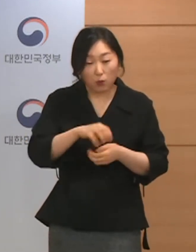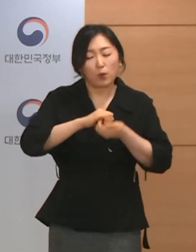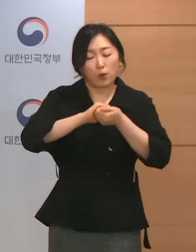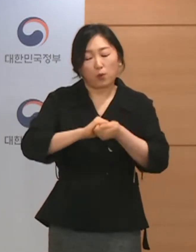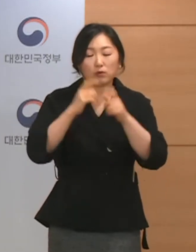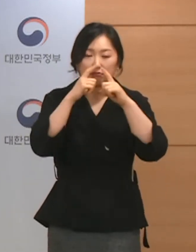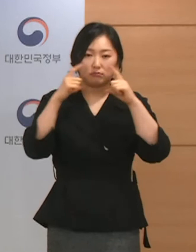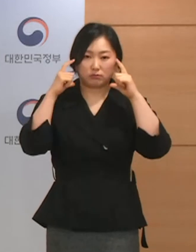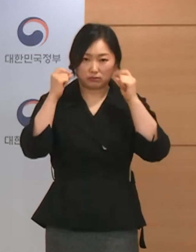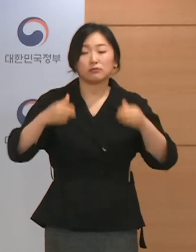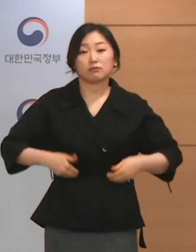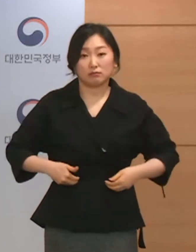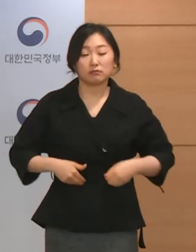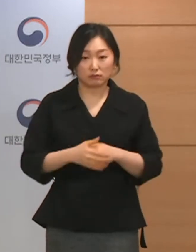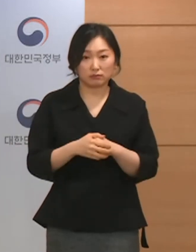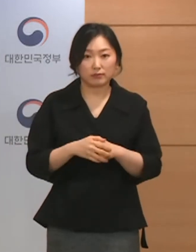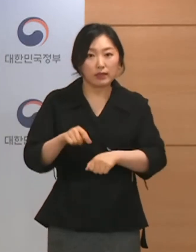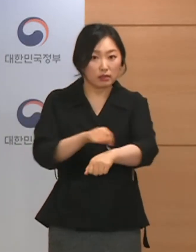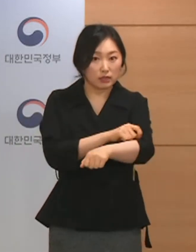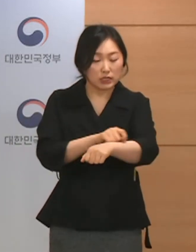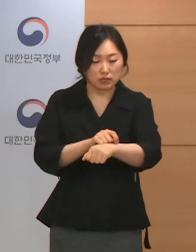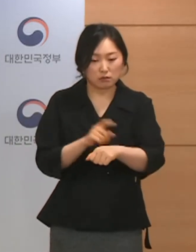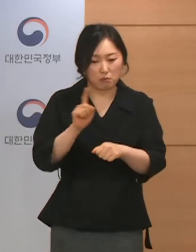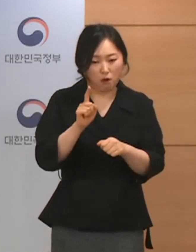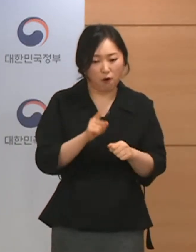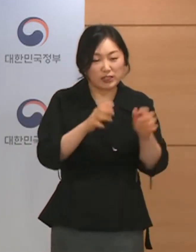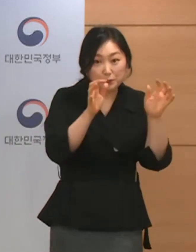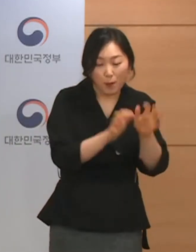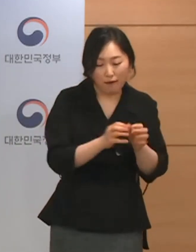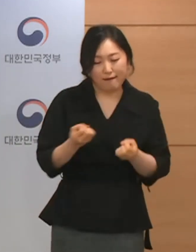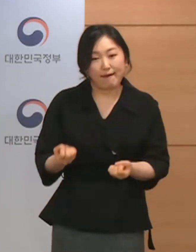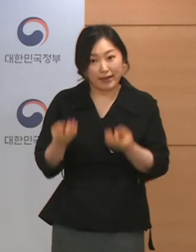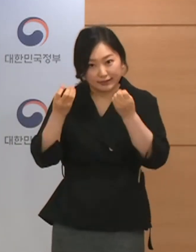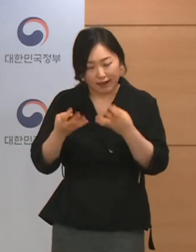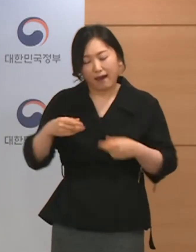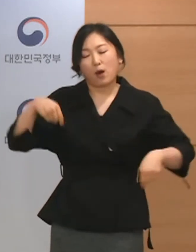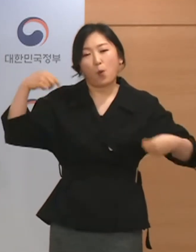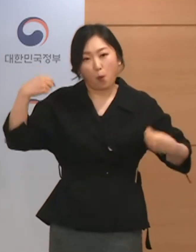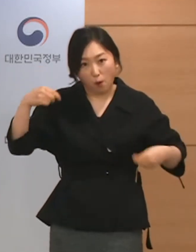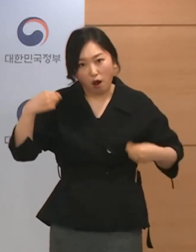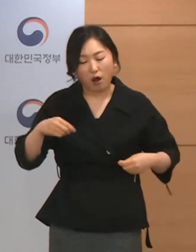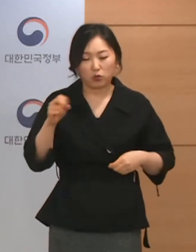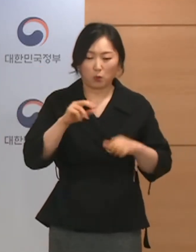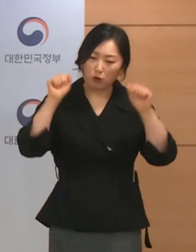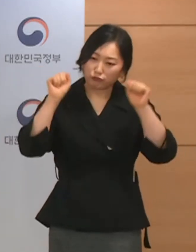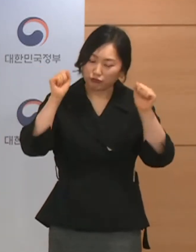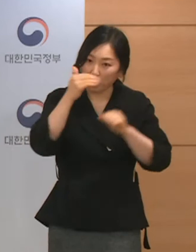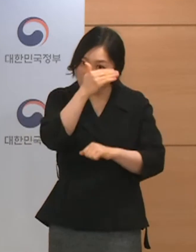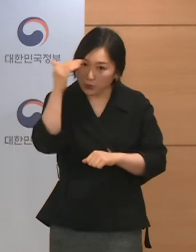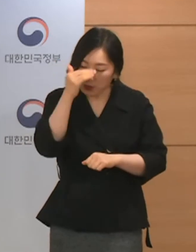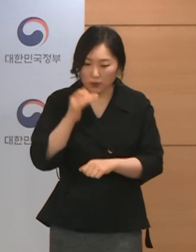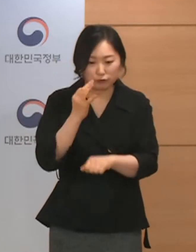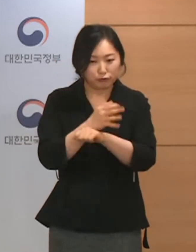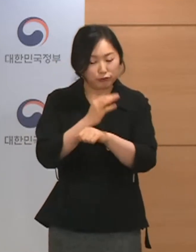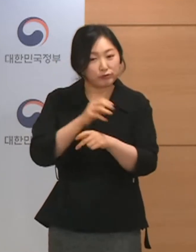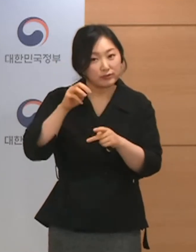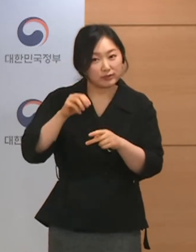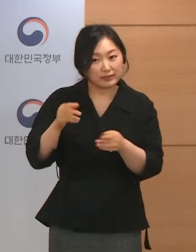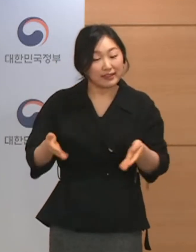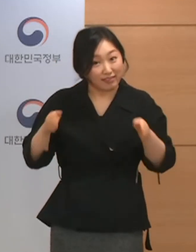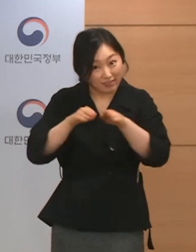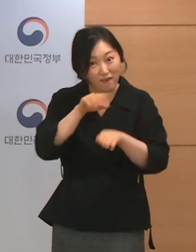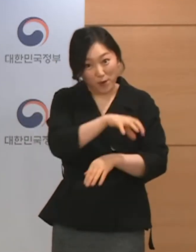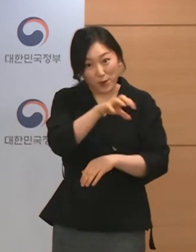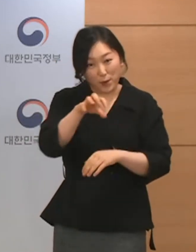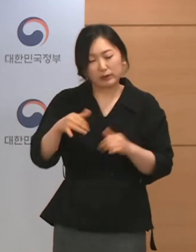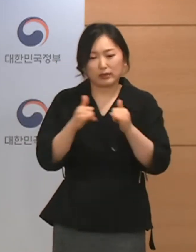합니다. 특히 집회, 행사, 공연이나 스포츠 관람, 쇼핑센터 등 많은